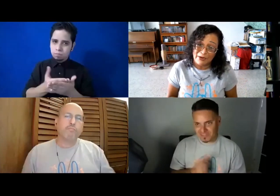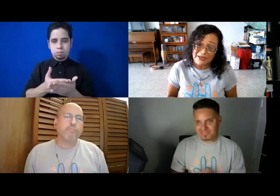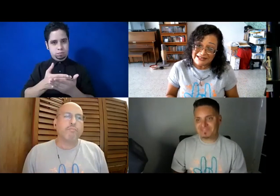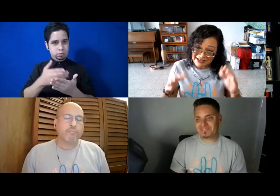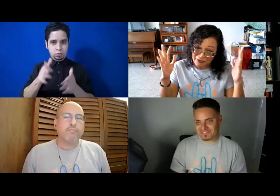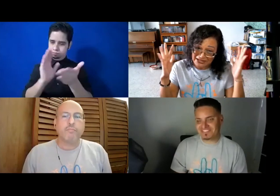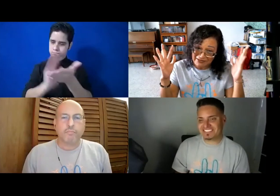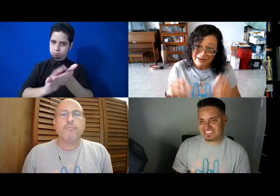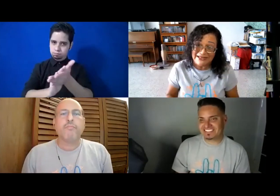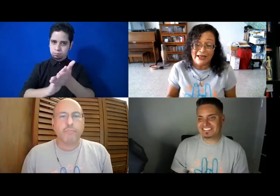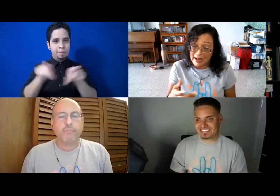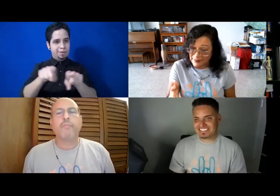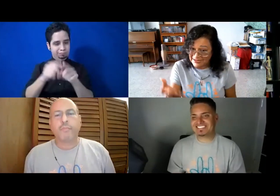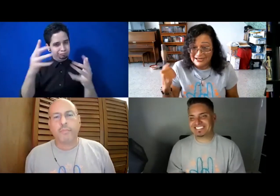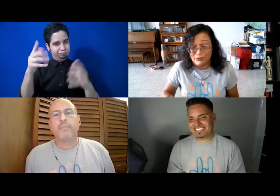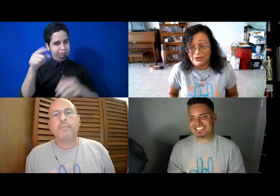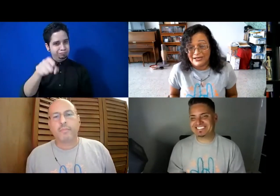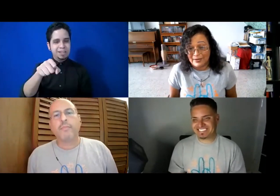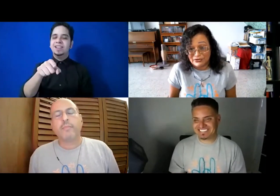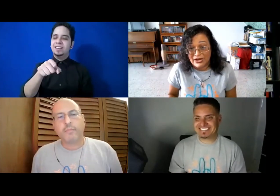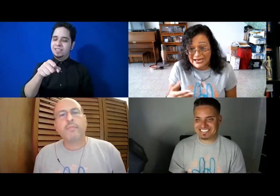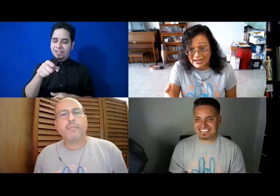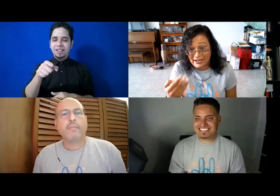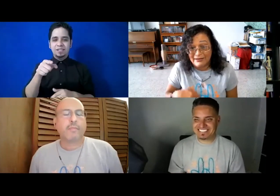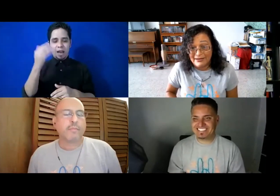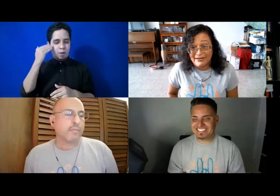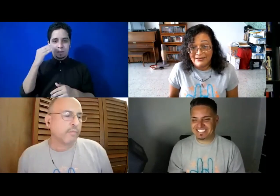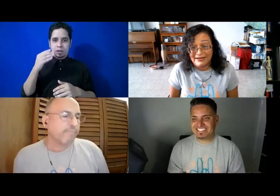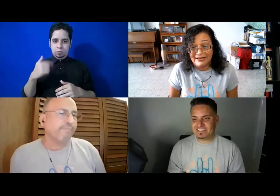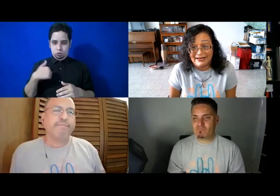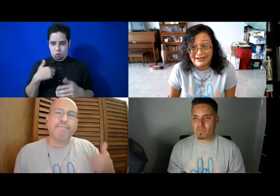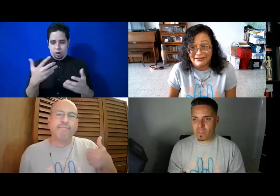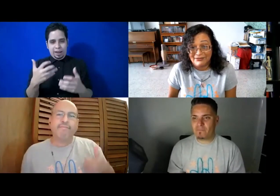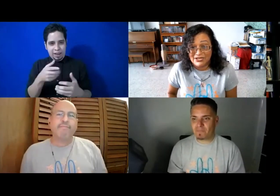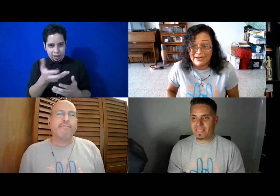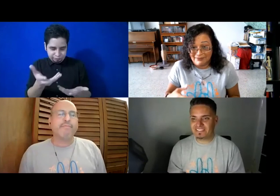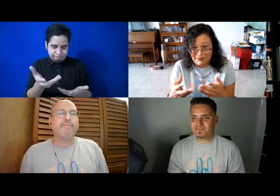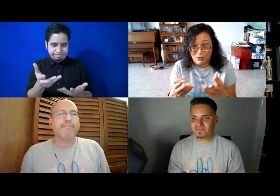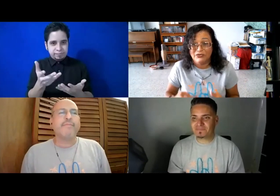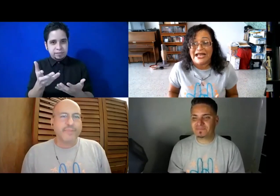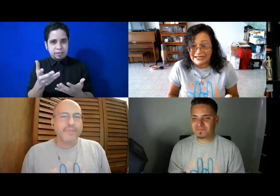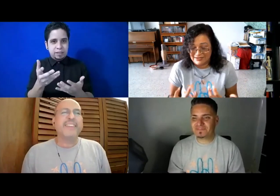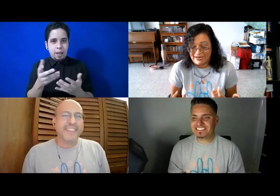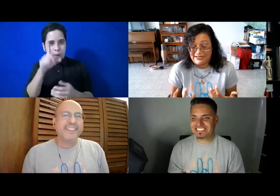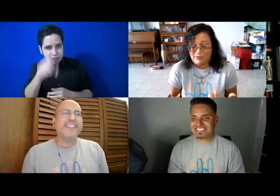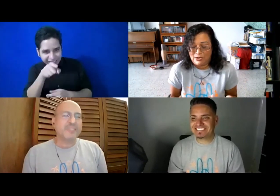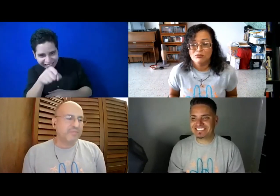aplaudirte definitivamente a pesar de todo ese esfuerzo quería tú sabes preguntarte si habías tenido algún